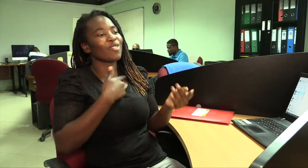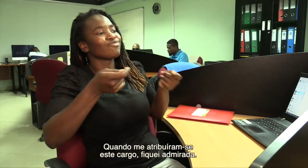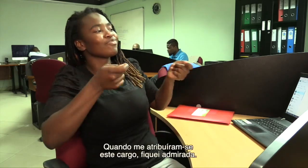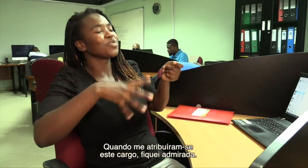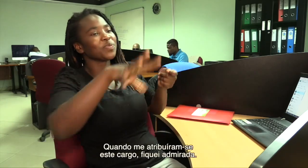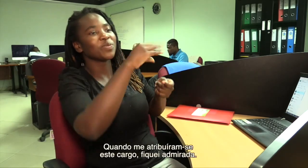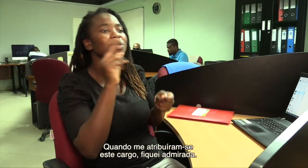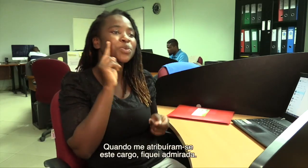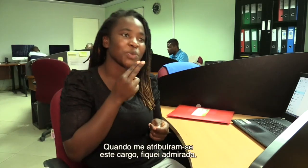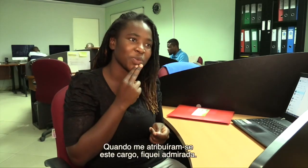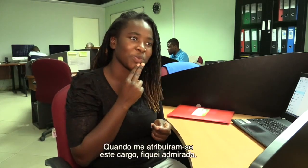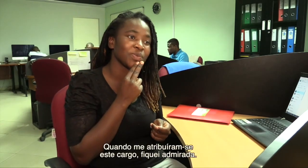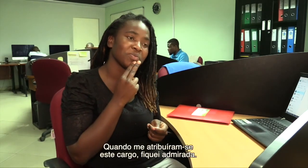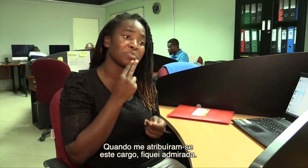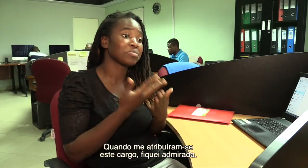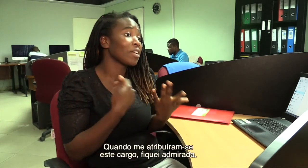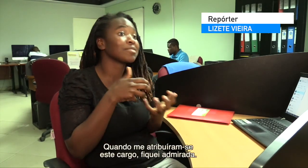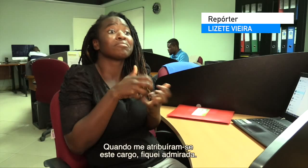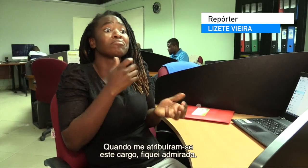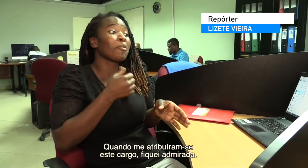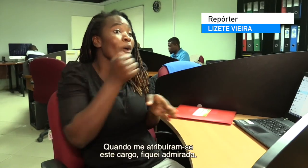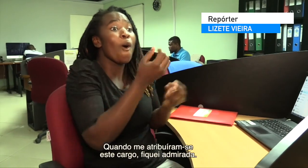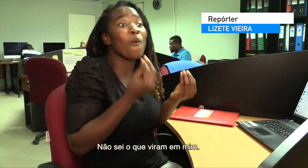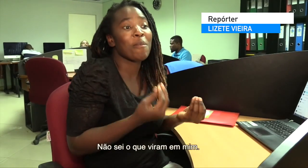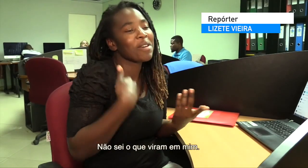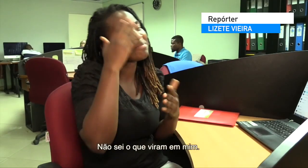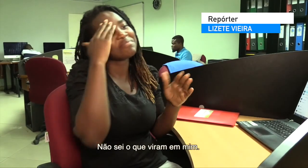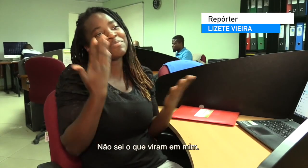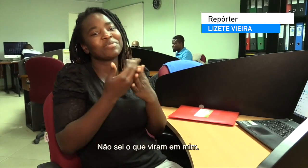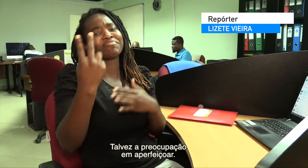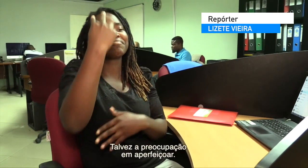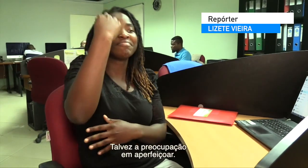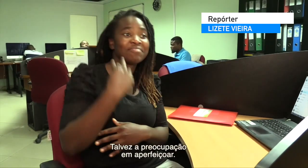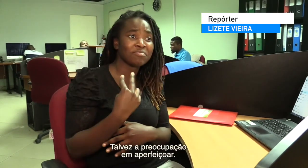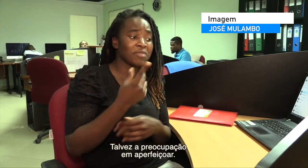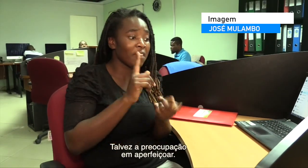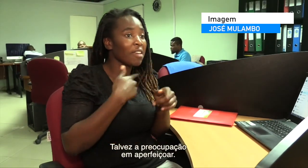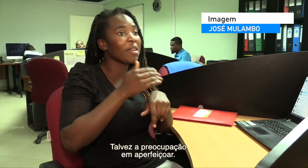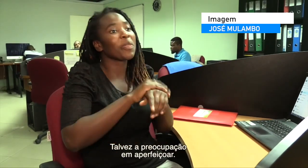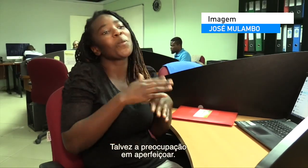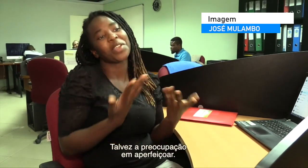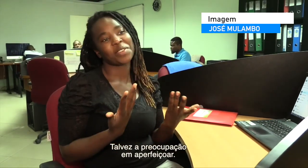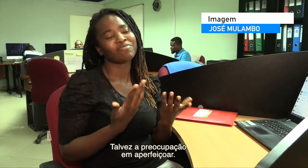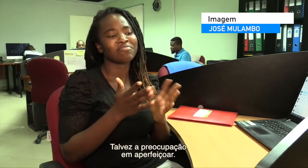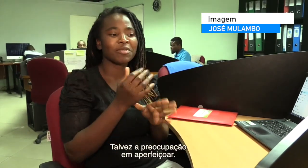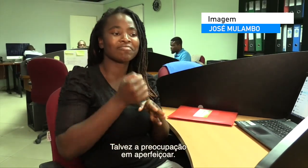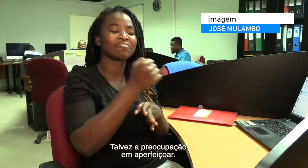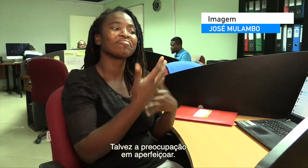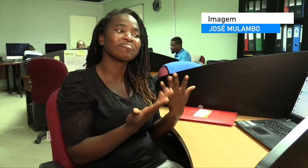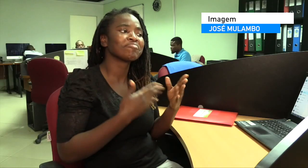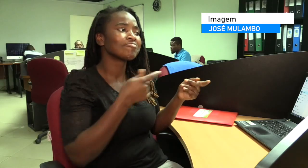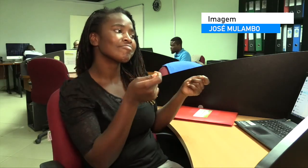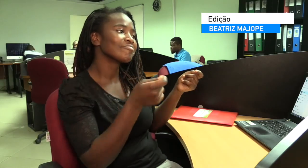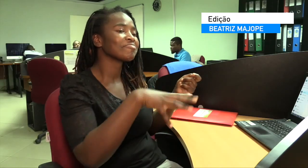e me atribuíram este cargo fiquei admirada não sei o que viram em mim talvez pela preocupação em